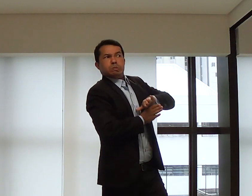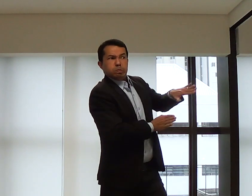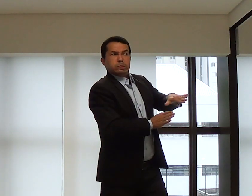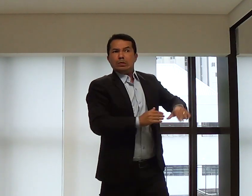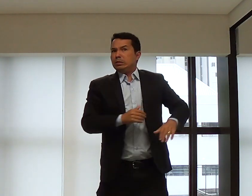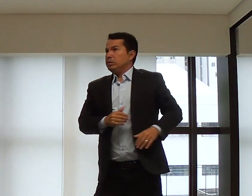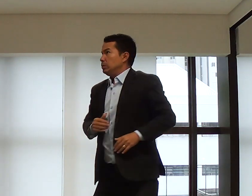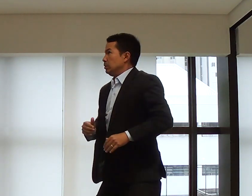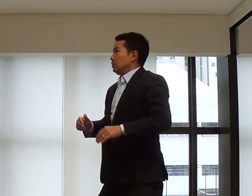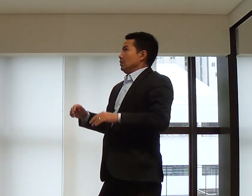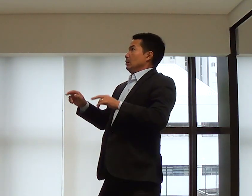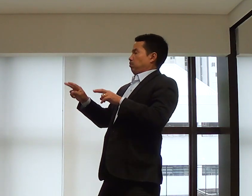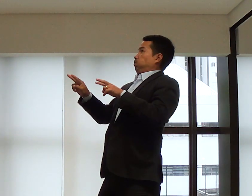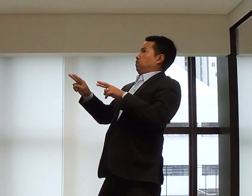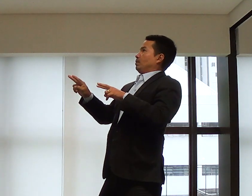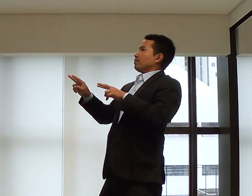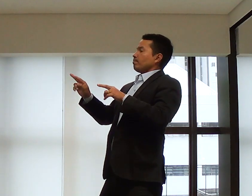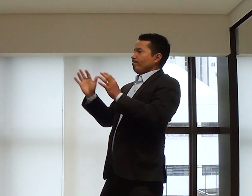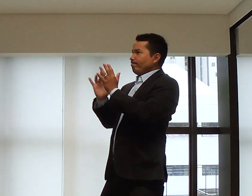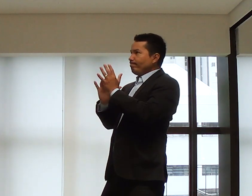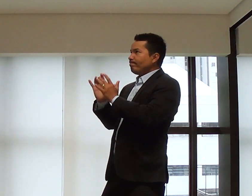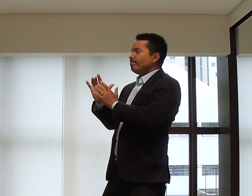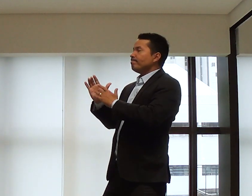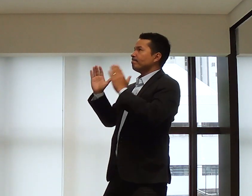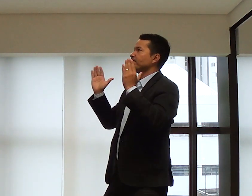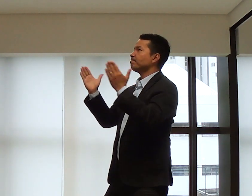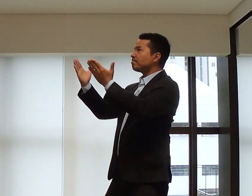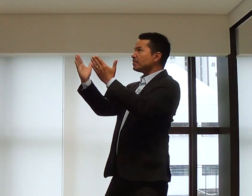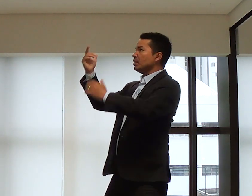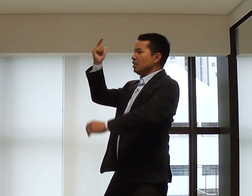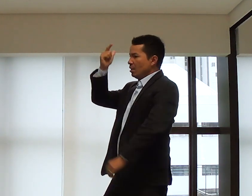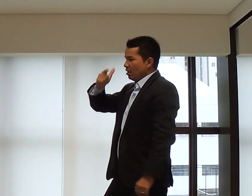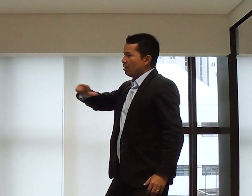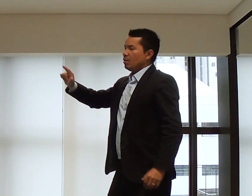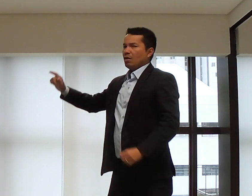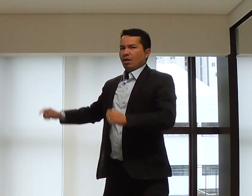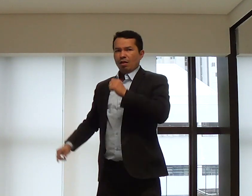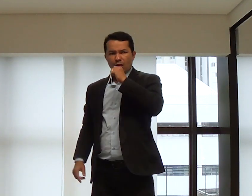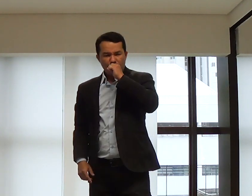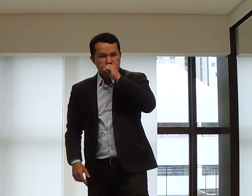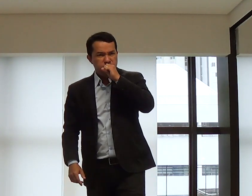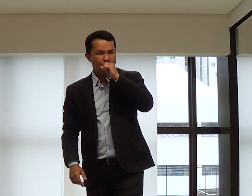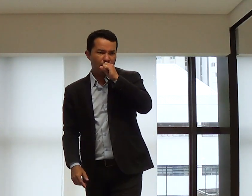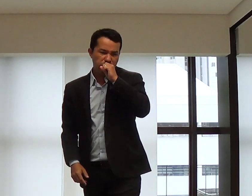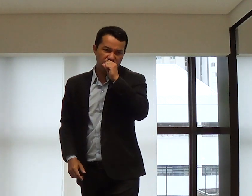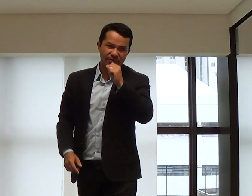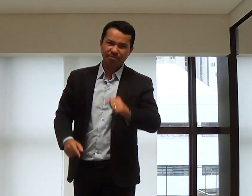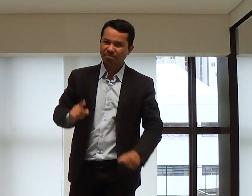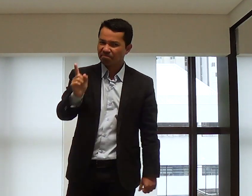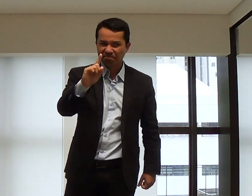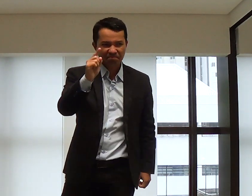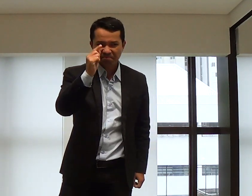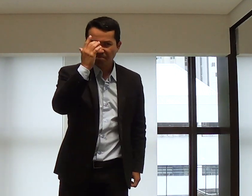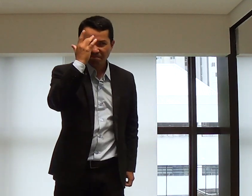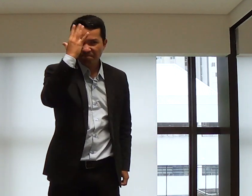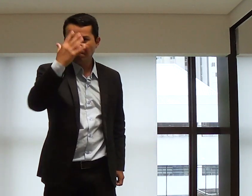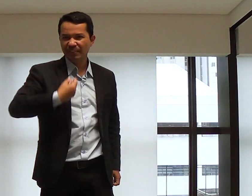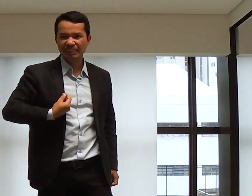E, de repente, eu tenho que olhar para ele, tirar ele de mim. E olhar e falar, Senhor, novamente, preciso da sua